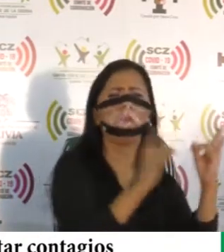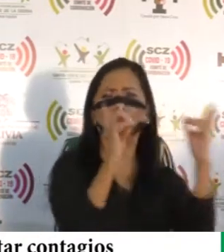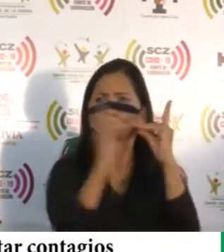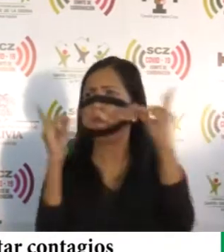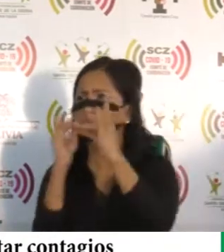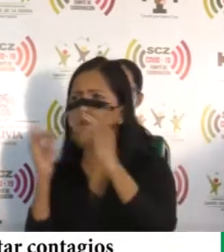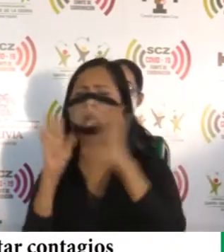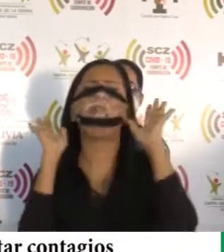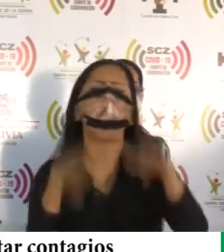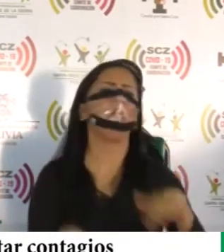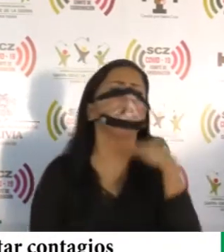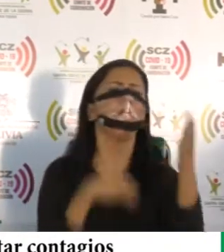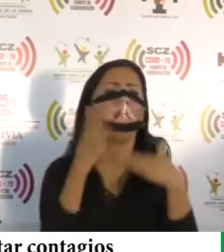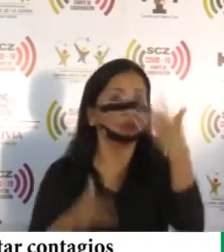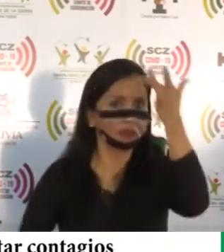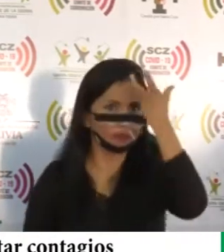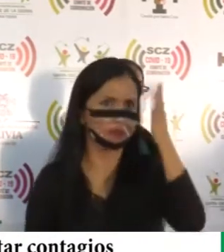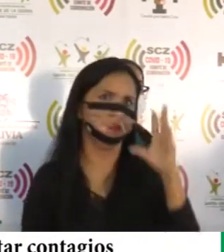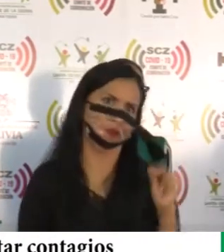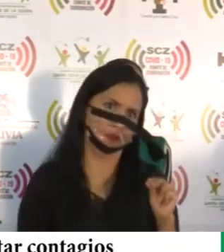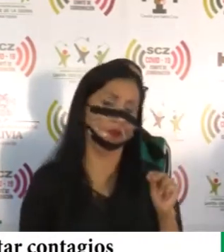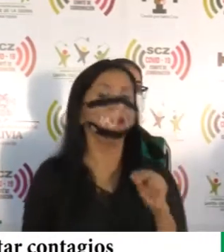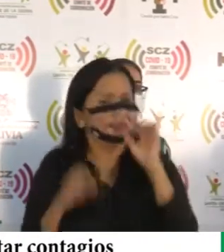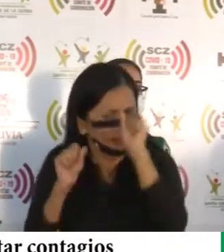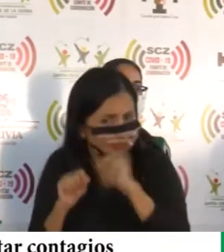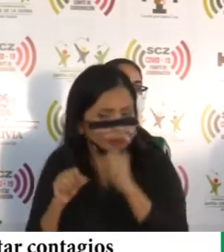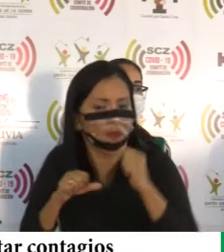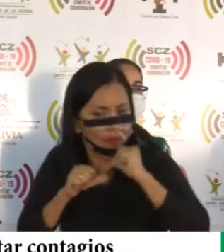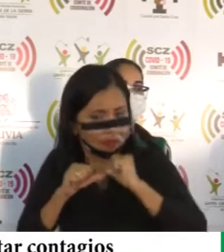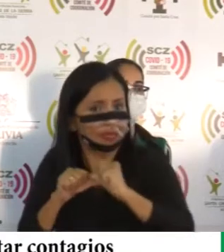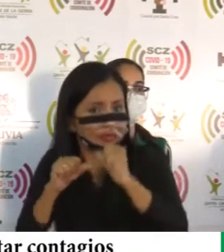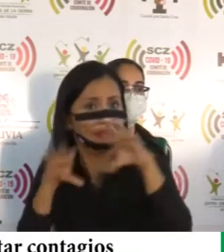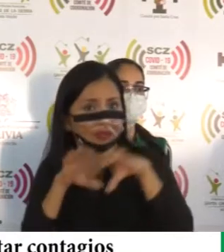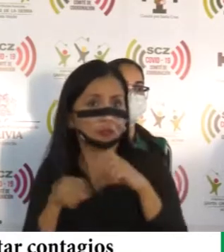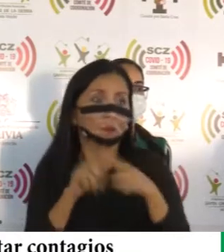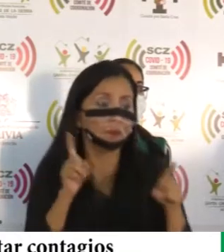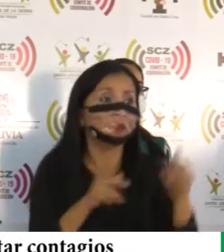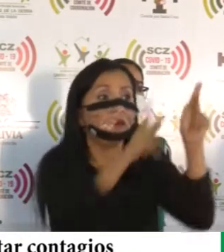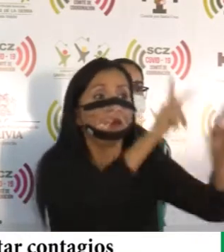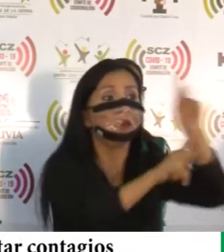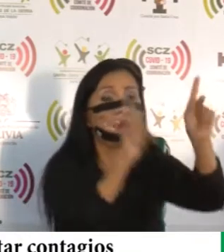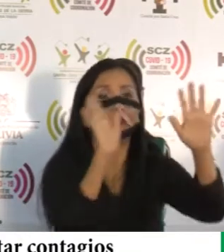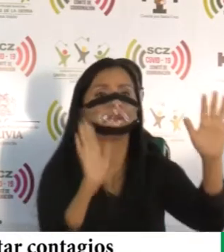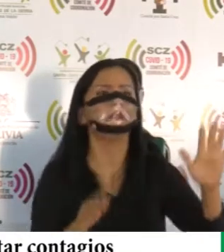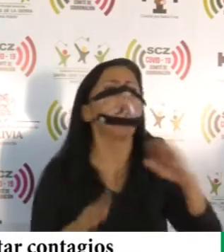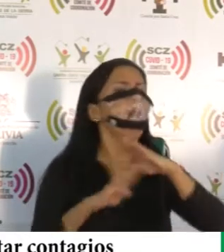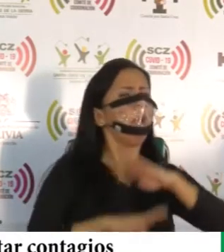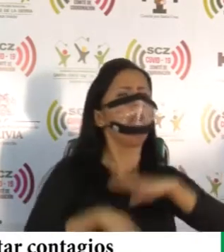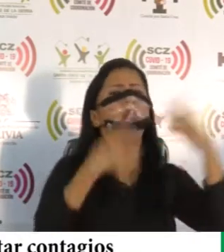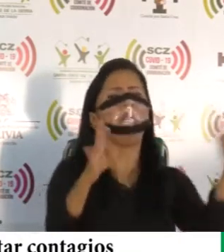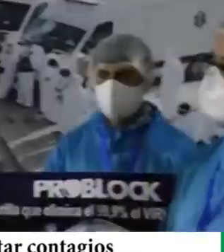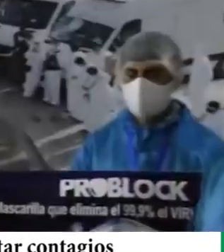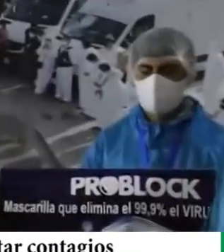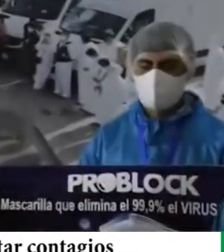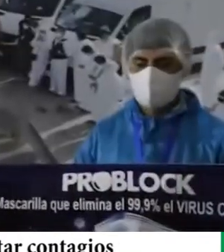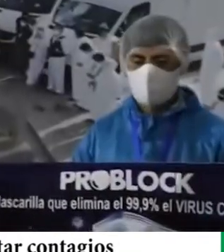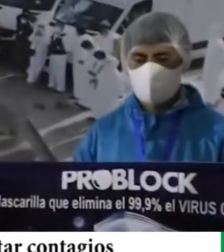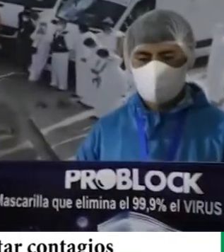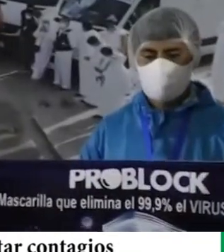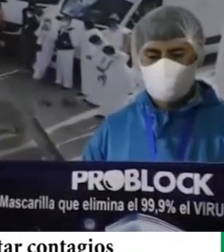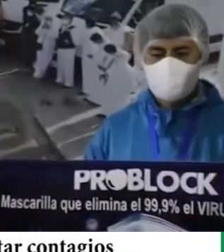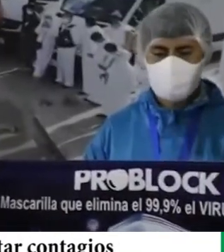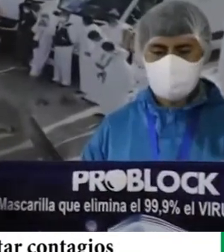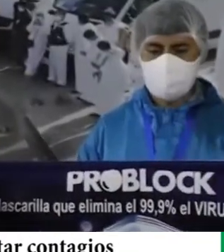Y más camas que los vamos a seguir haciendo mientras exista la posibilidad de hacerlo. Significa que la gente se debe sentir tranquila y relajada. Agradecer